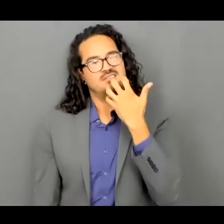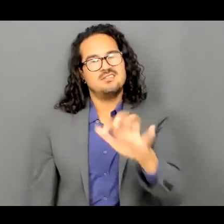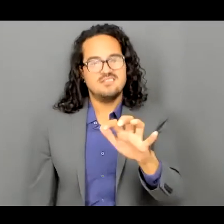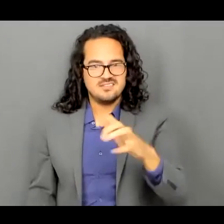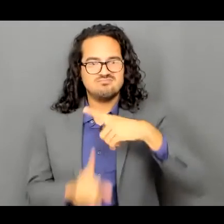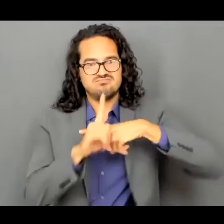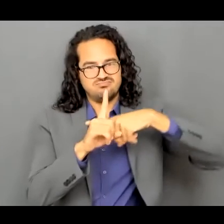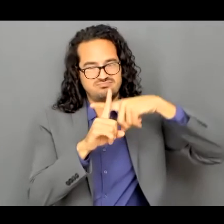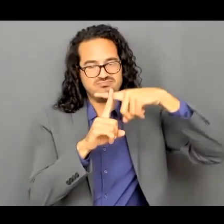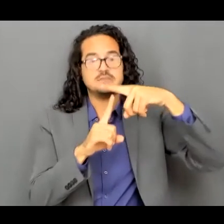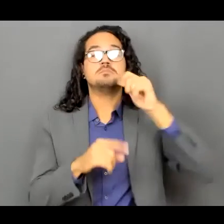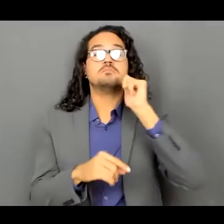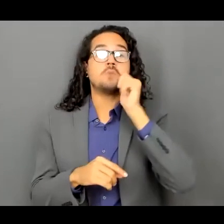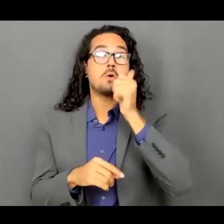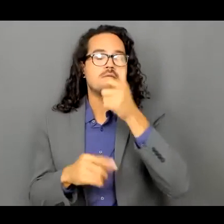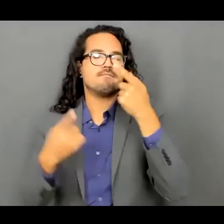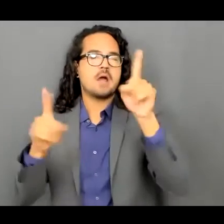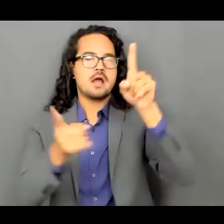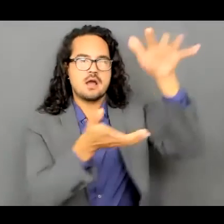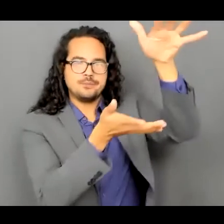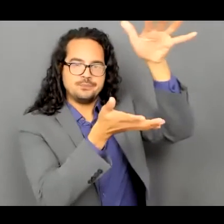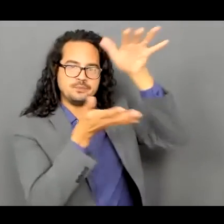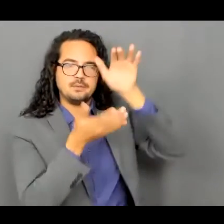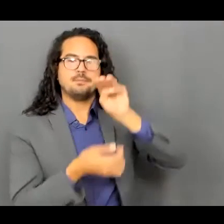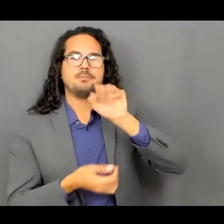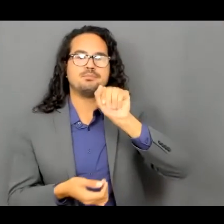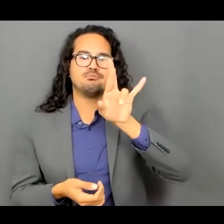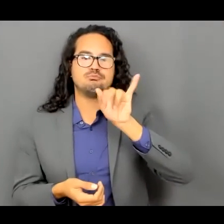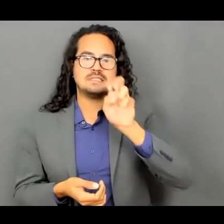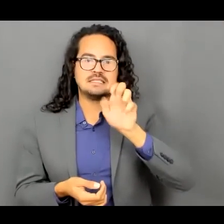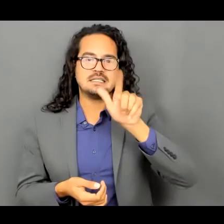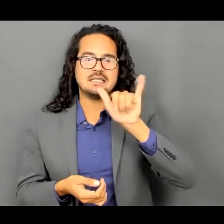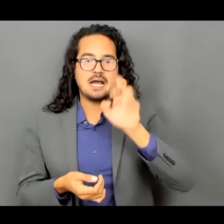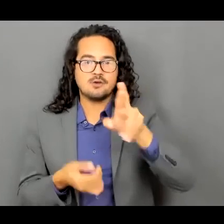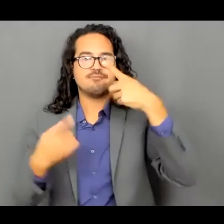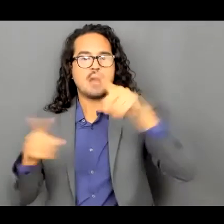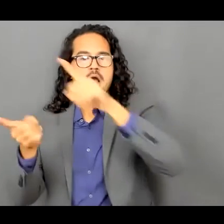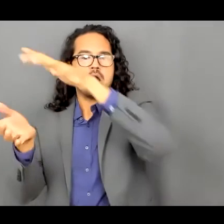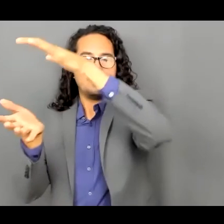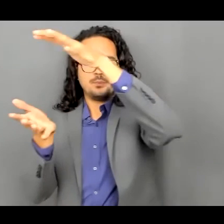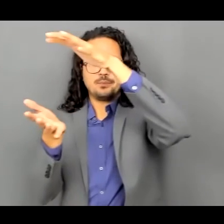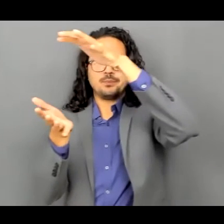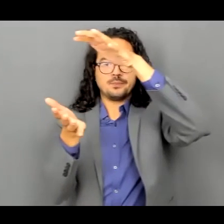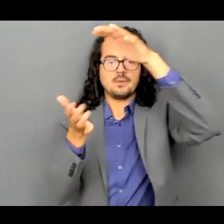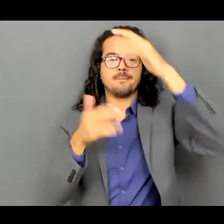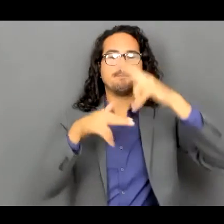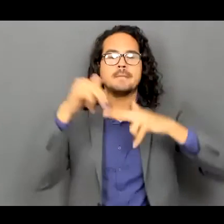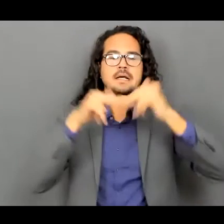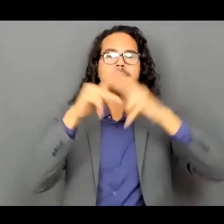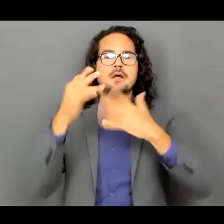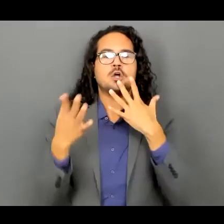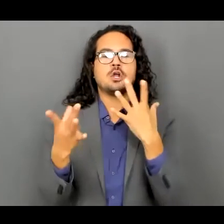como va a entrar la capa marina otra vez y bueno como entra la capa marina vamos a ver en nuestras